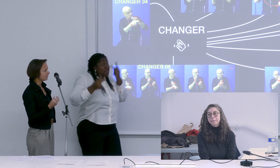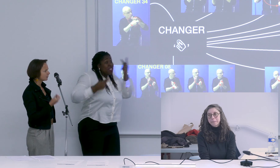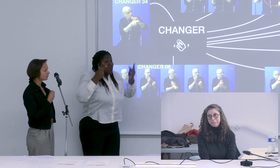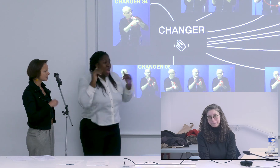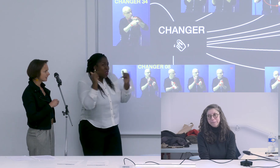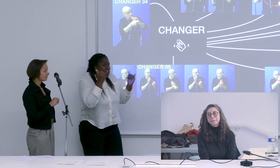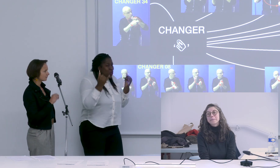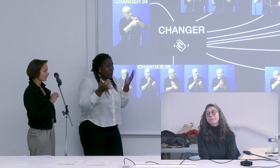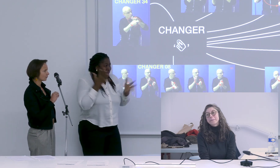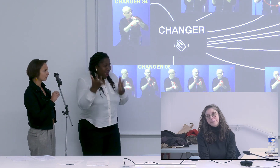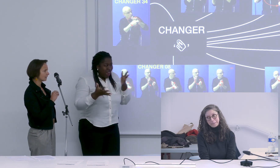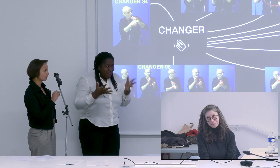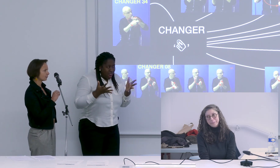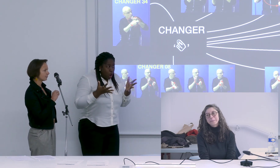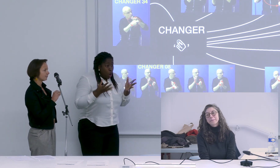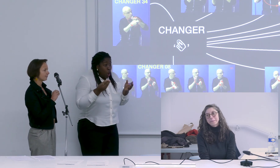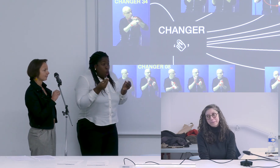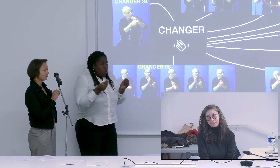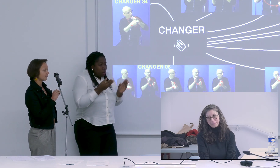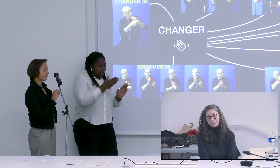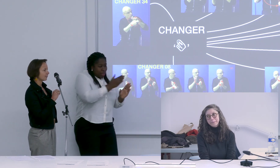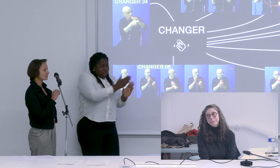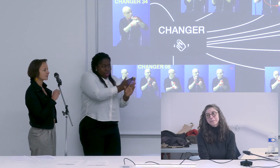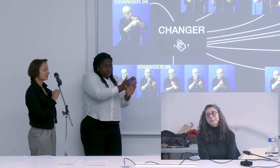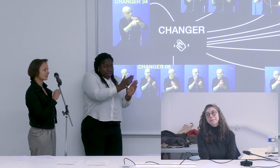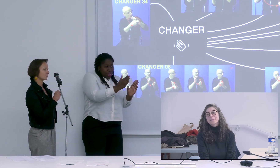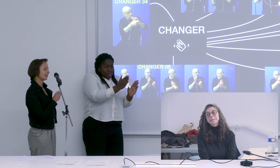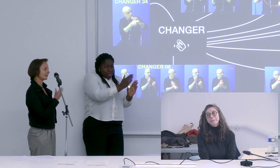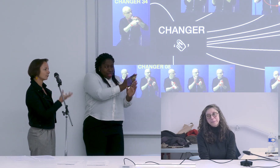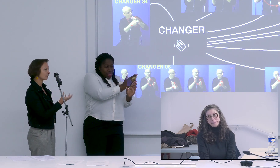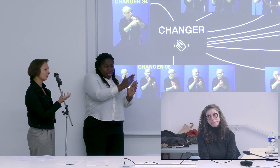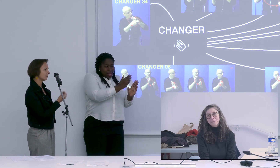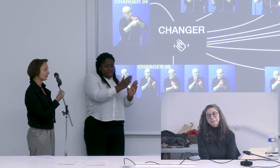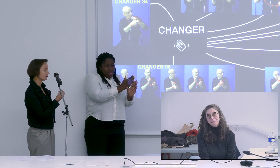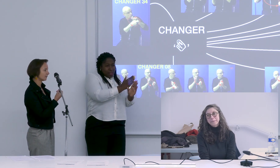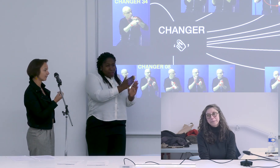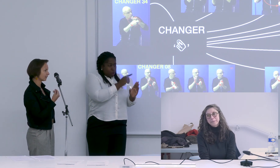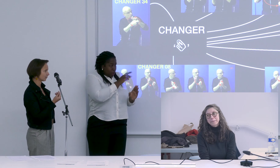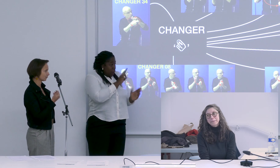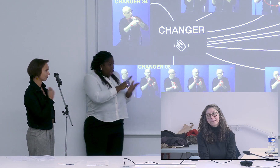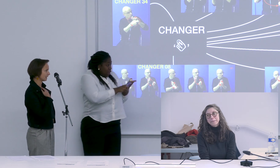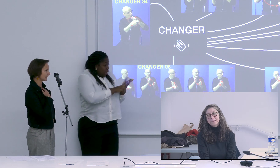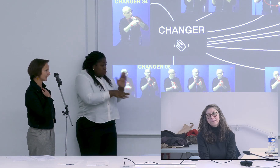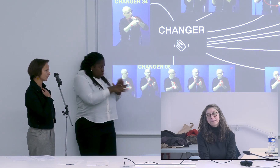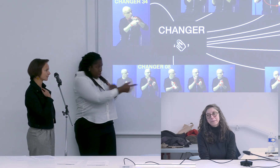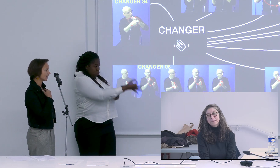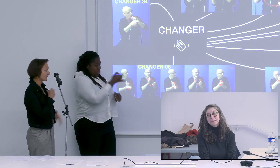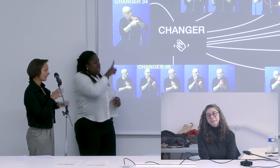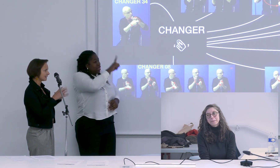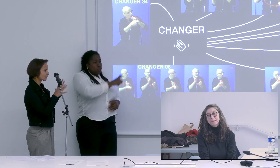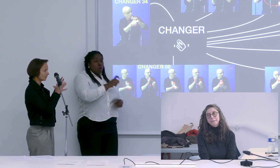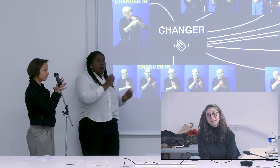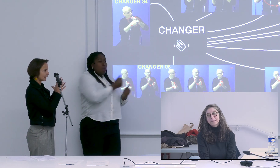et puis aussi entre les deux parce que cette question là est annoncée mais je n'ai pas vraiment trouvé la réponse